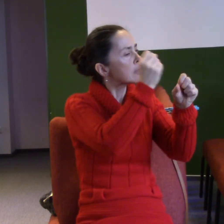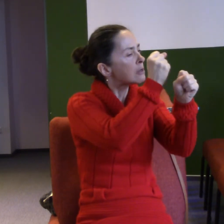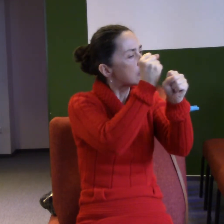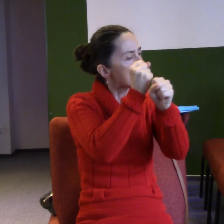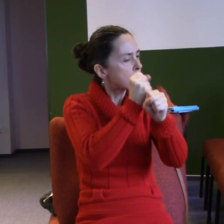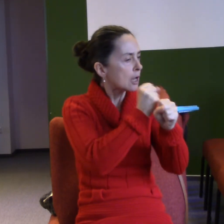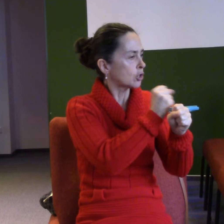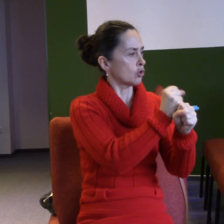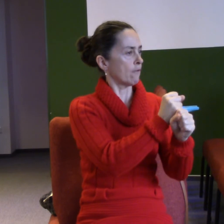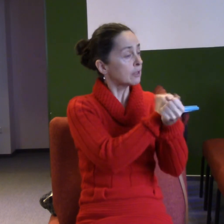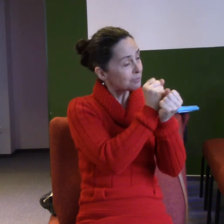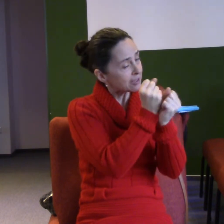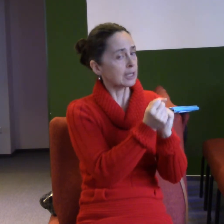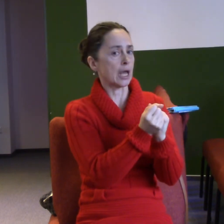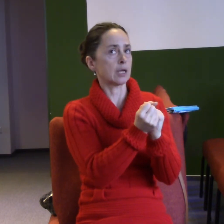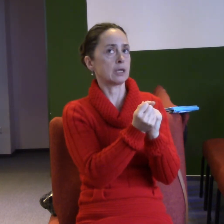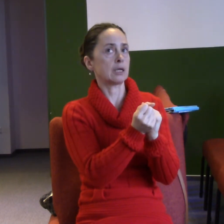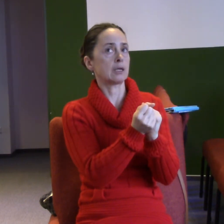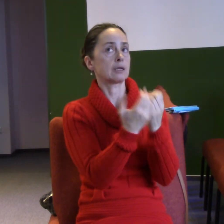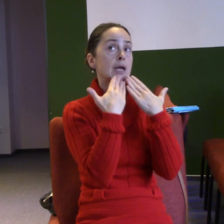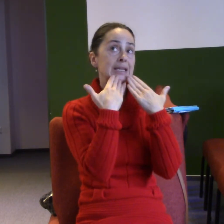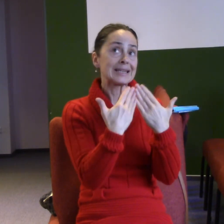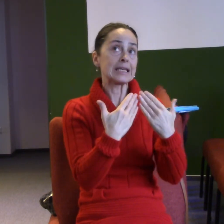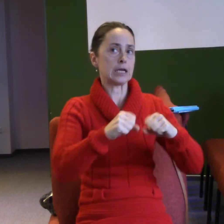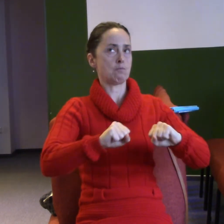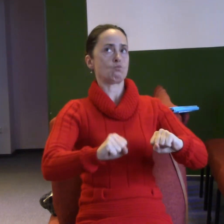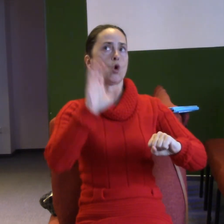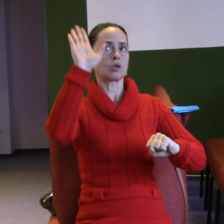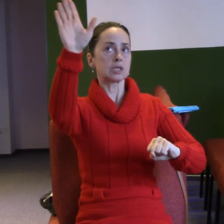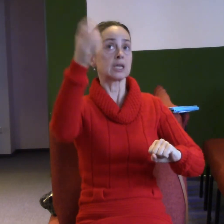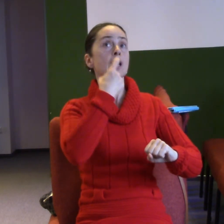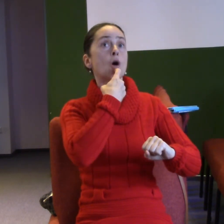On svou moci začíná působit něco, je nadpředrozeného. Nadpředrozená radost.